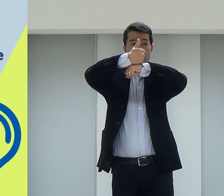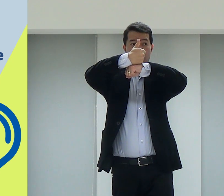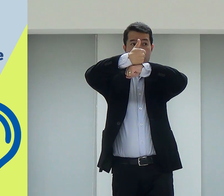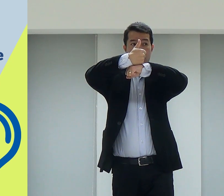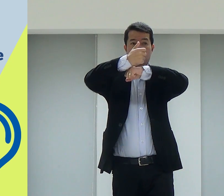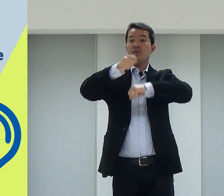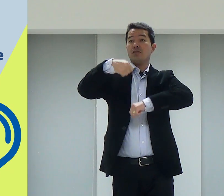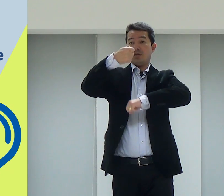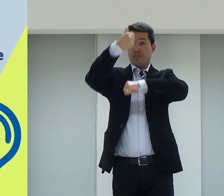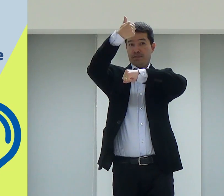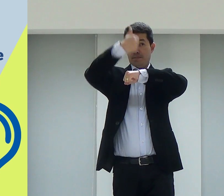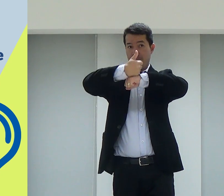sinal da igreja.